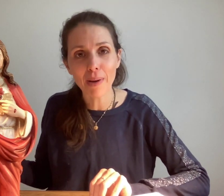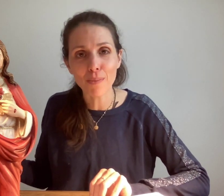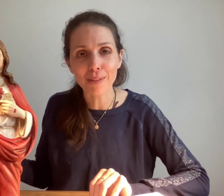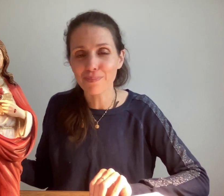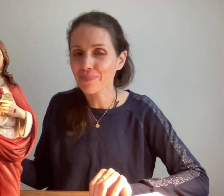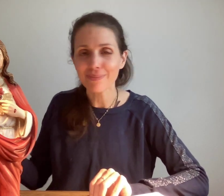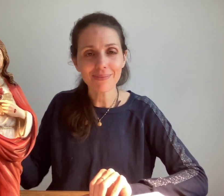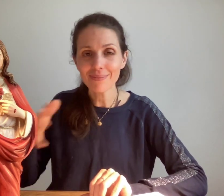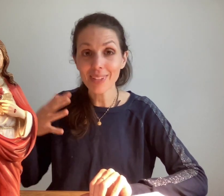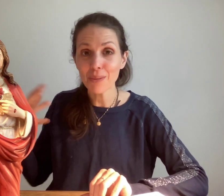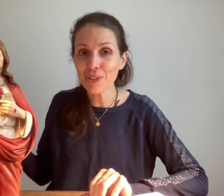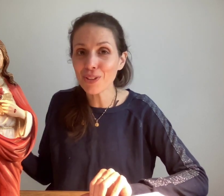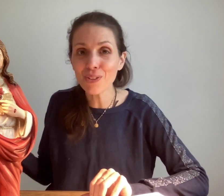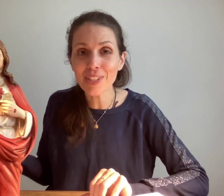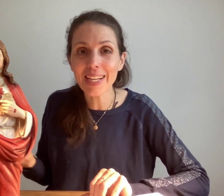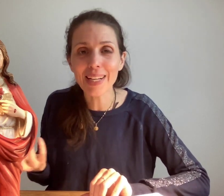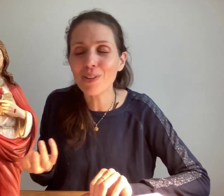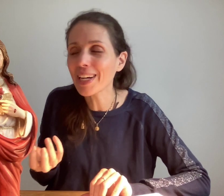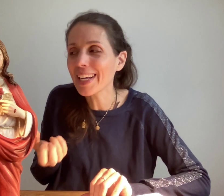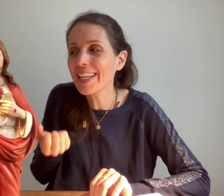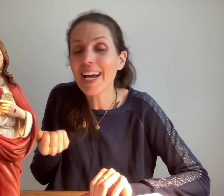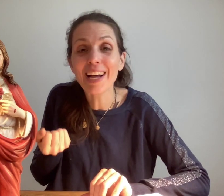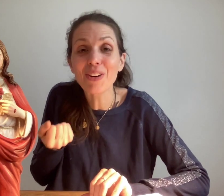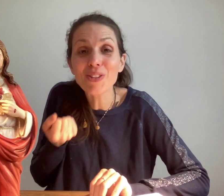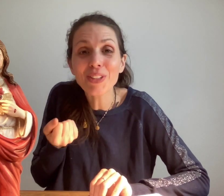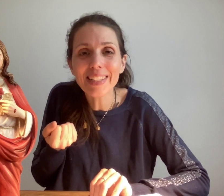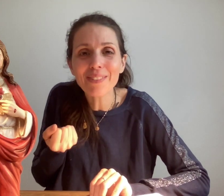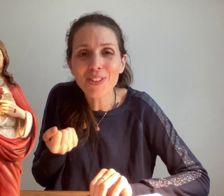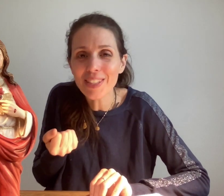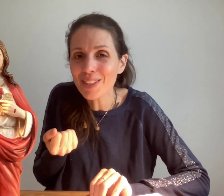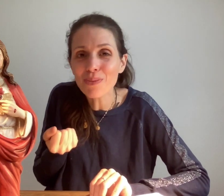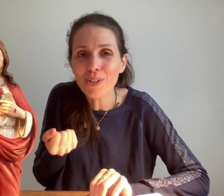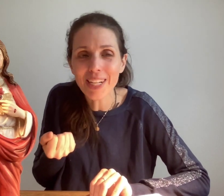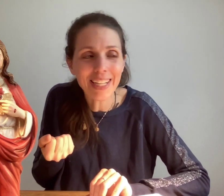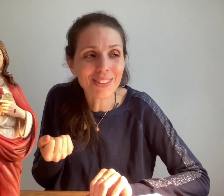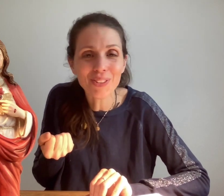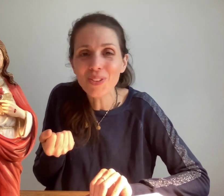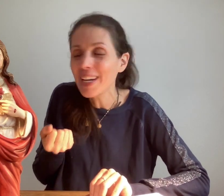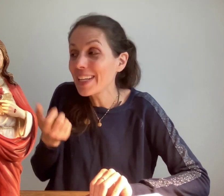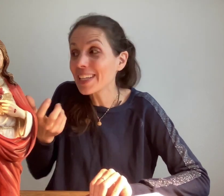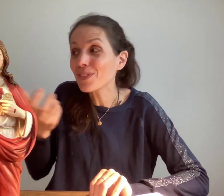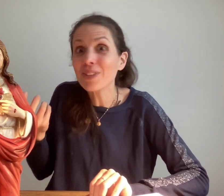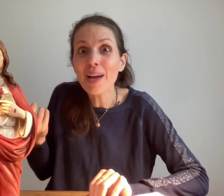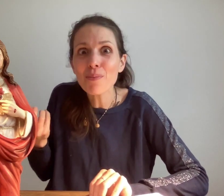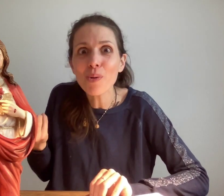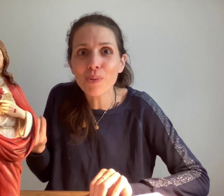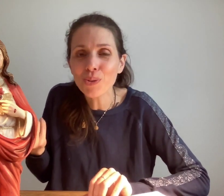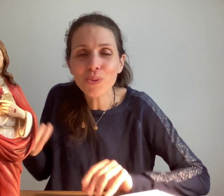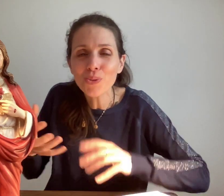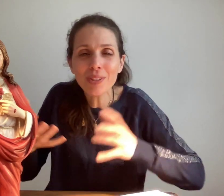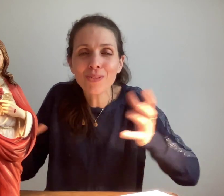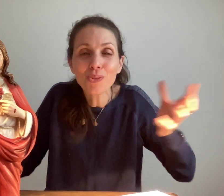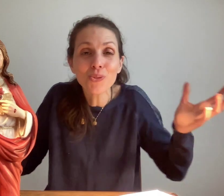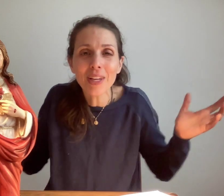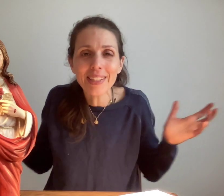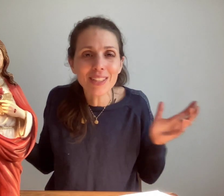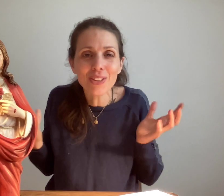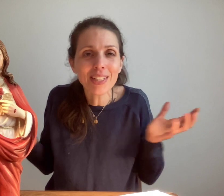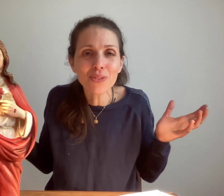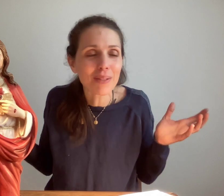par moi. » Puisque dans chaque élément créé, il y a le « je t'aime » de Jésus pour chacun de nous, il y a son amour pour nous, tout nous a été donné, tout est